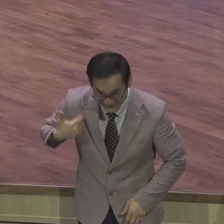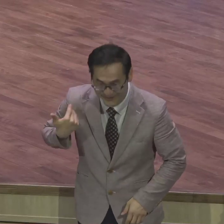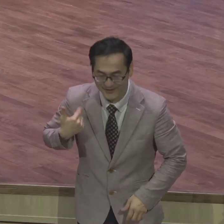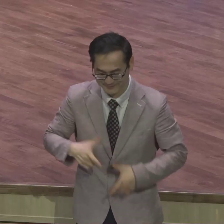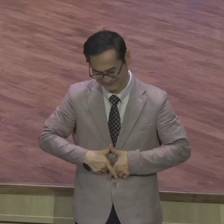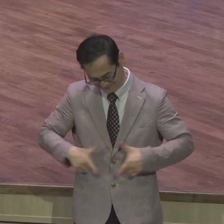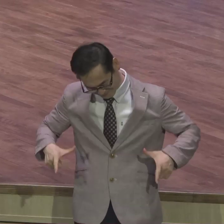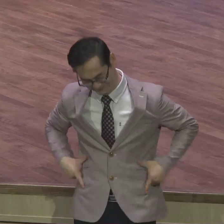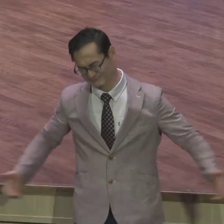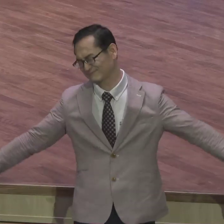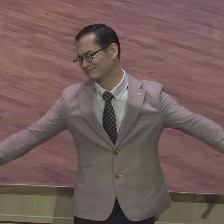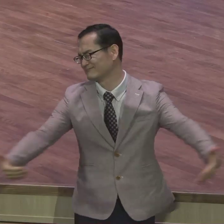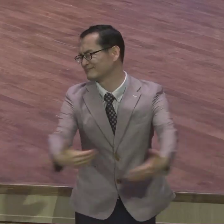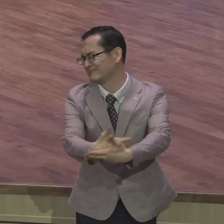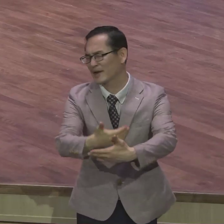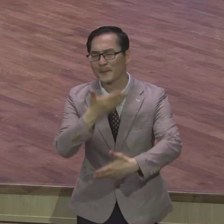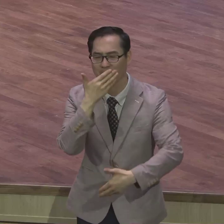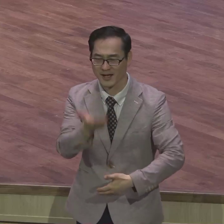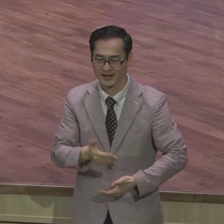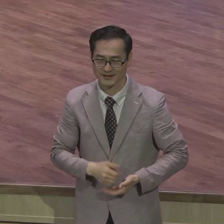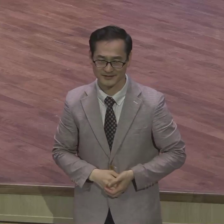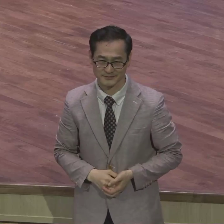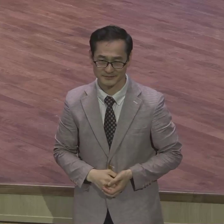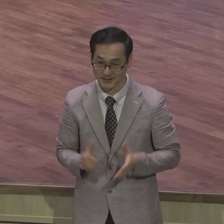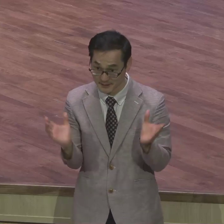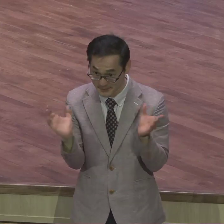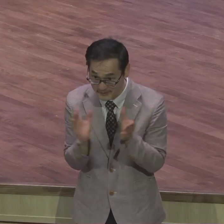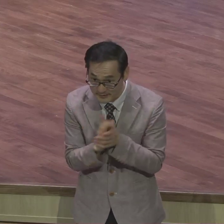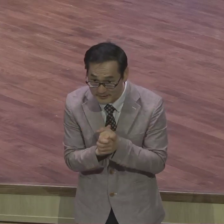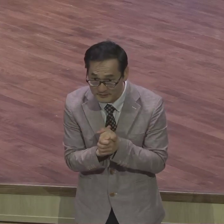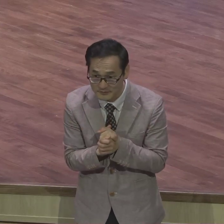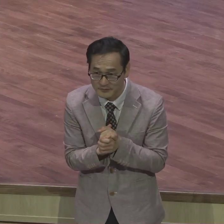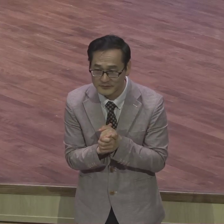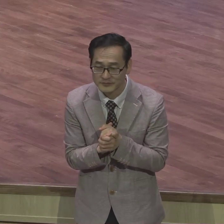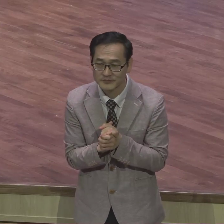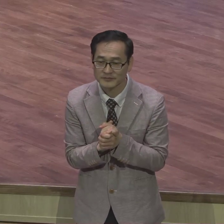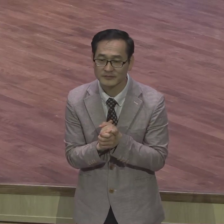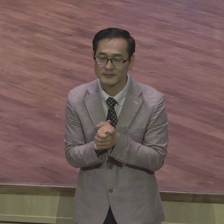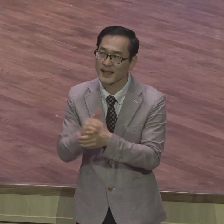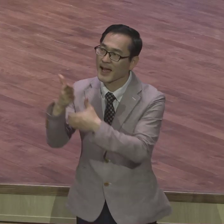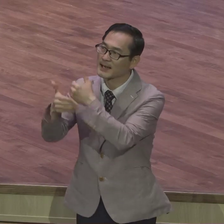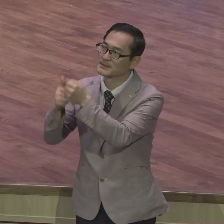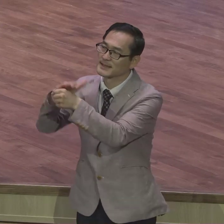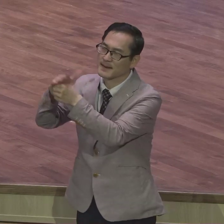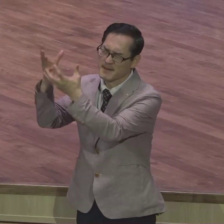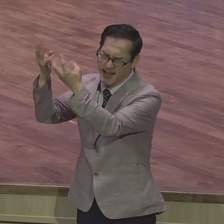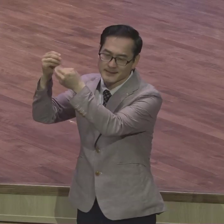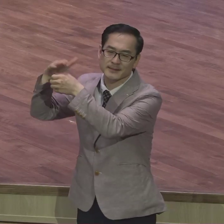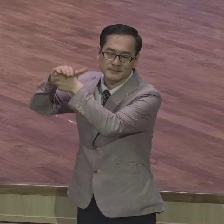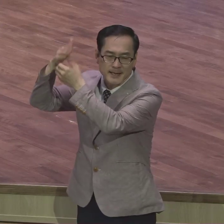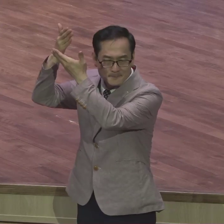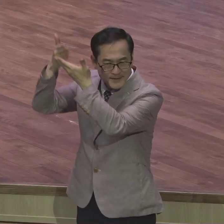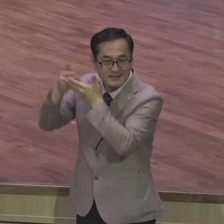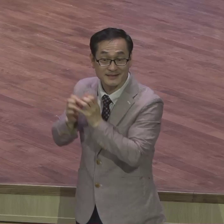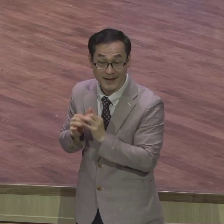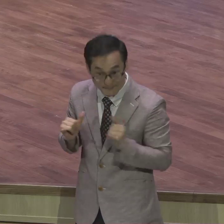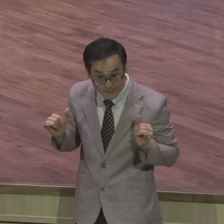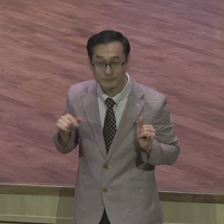품을 수 있어요 아멘 그게 하나님 사랑받는 사람의 특징이에요 무슨 하나님 사랑받고 선택받은 사람이